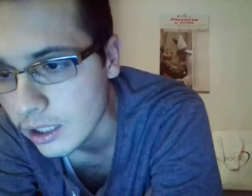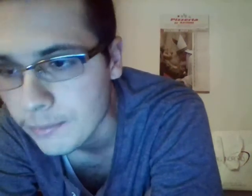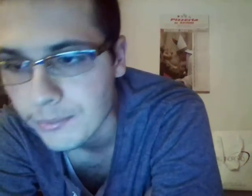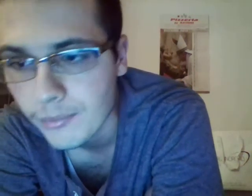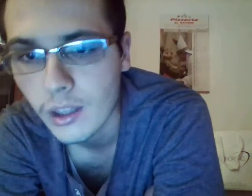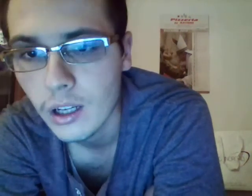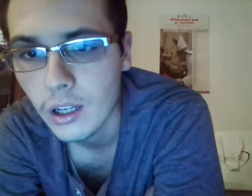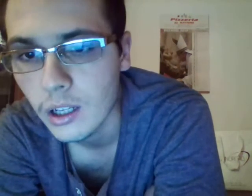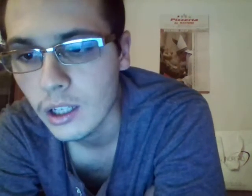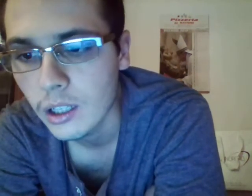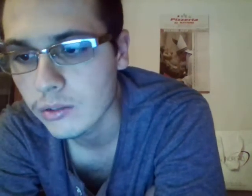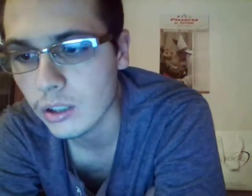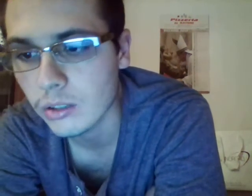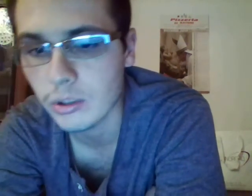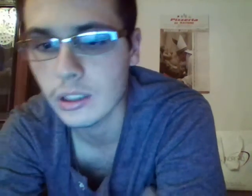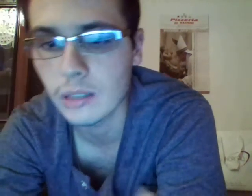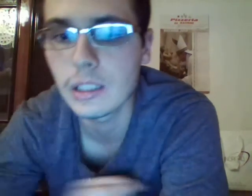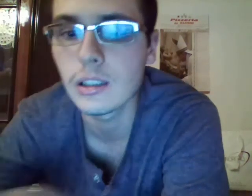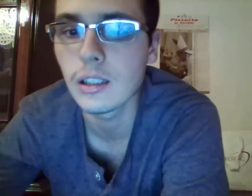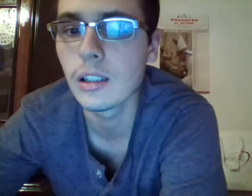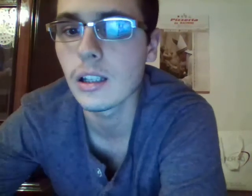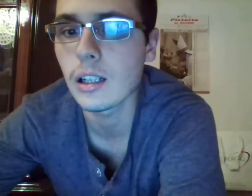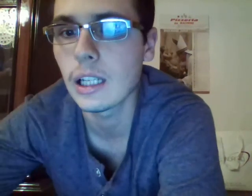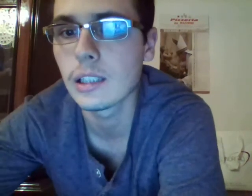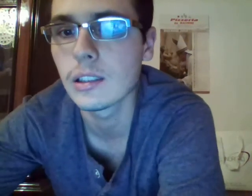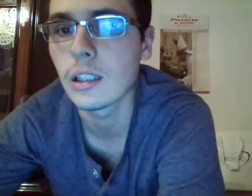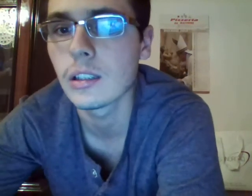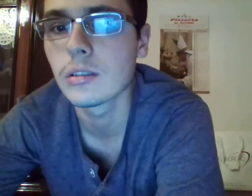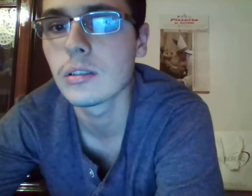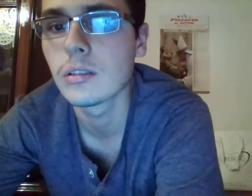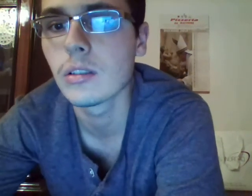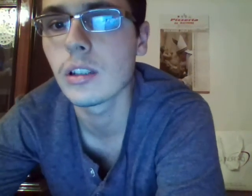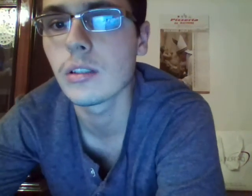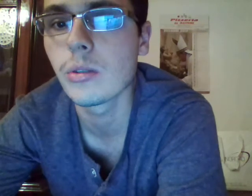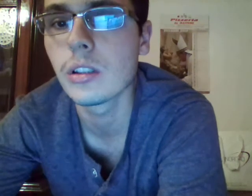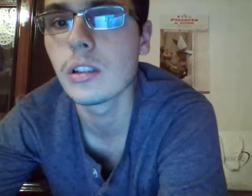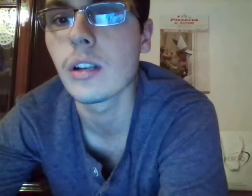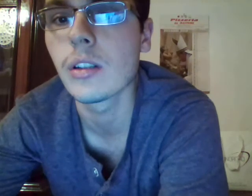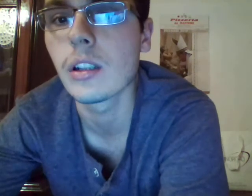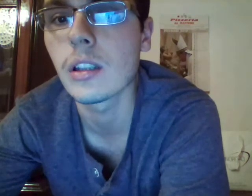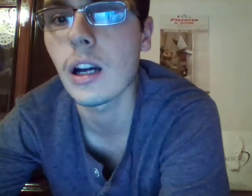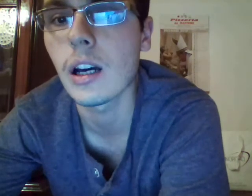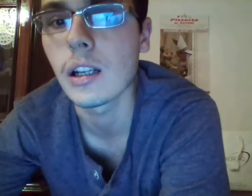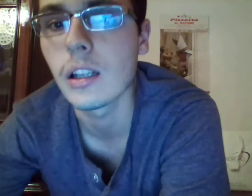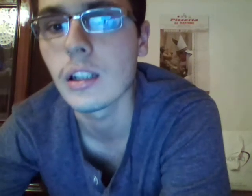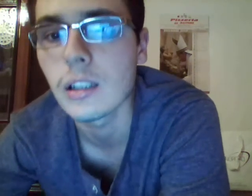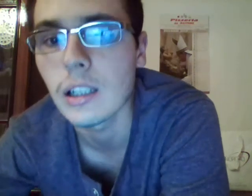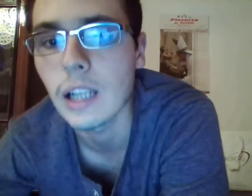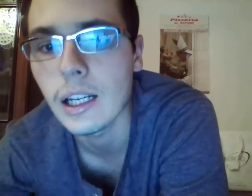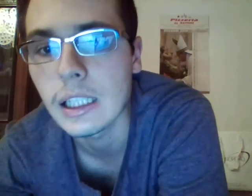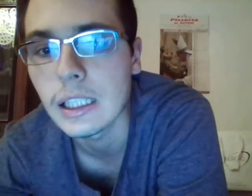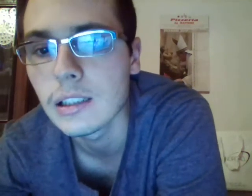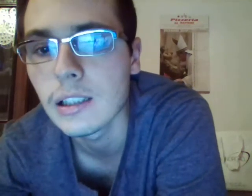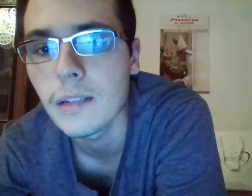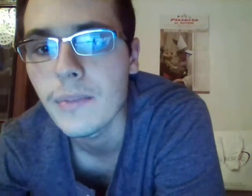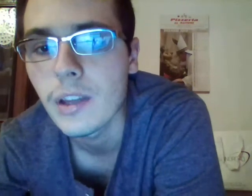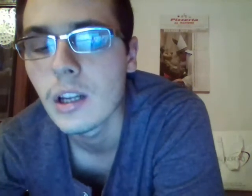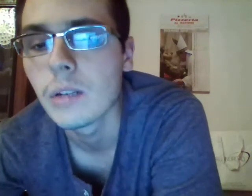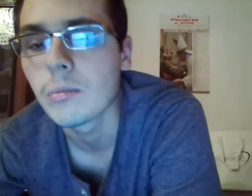fortemente l'irlanda non è riuscita a centrare la rete per